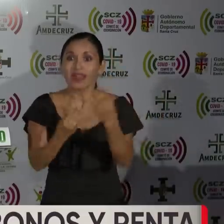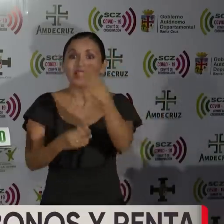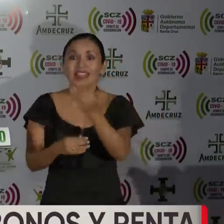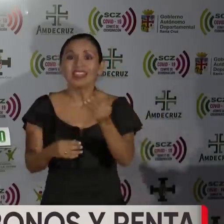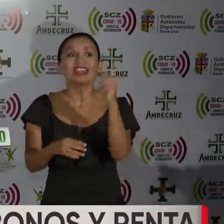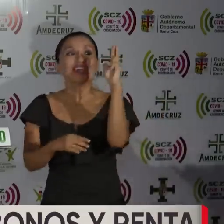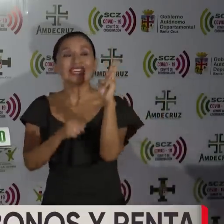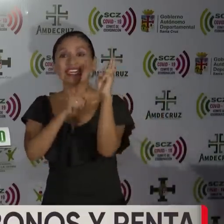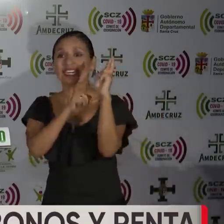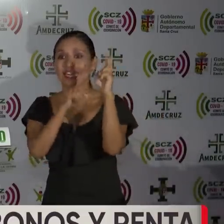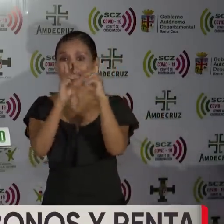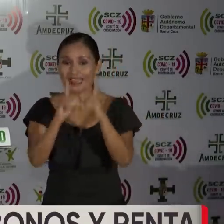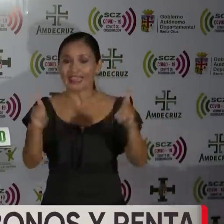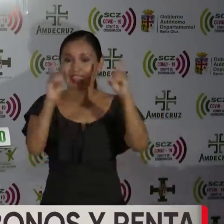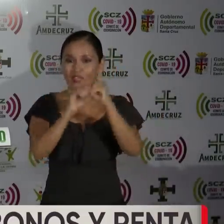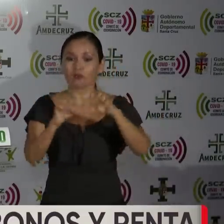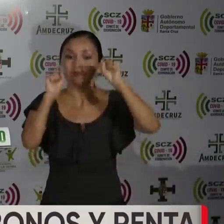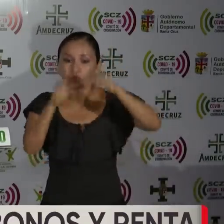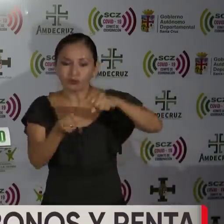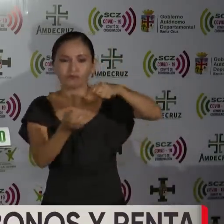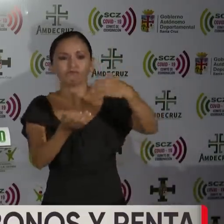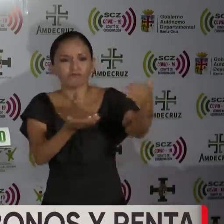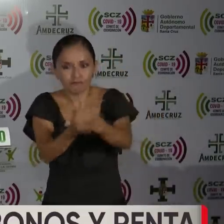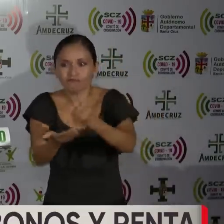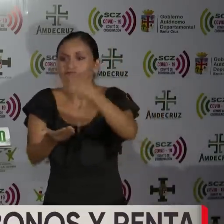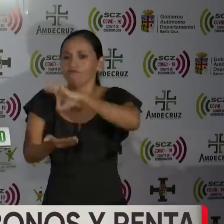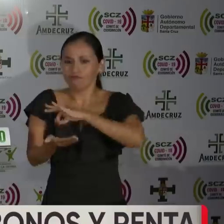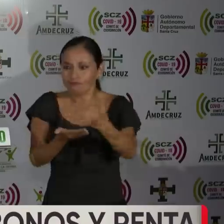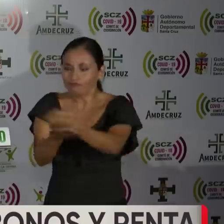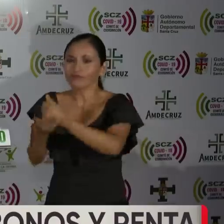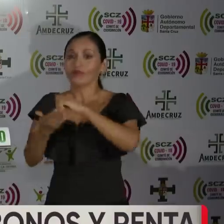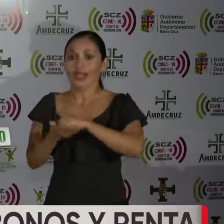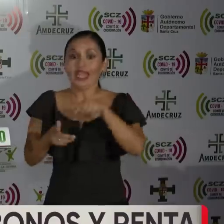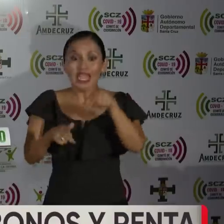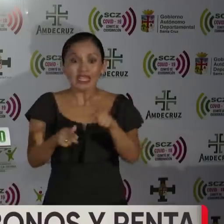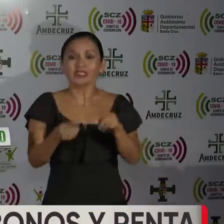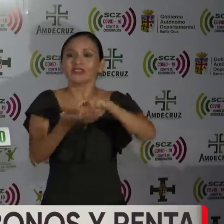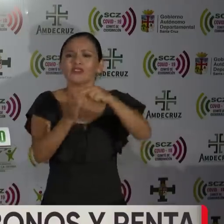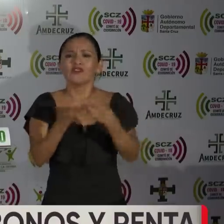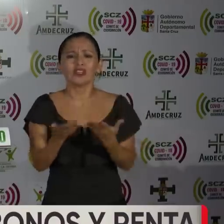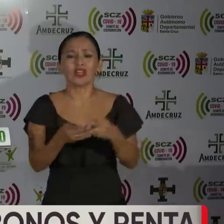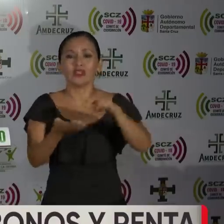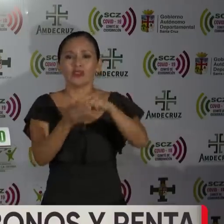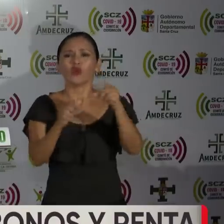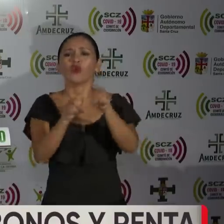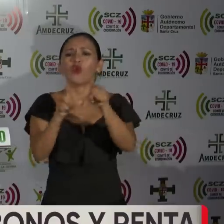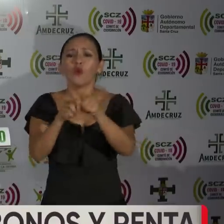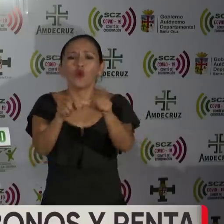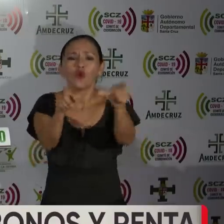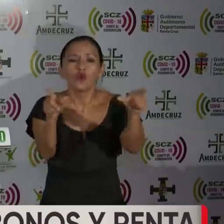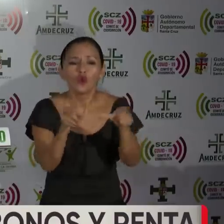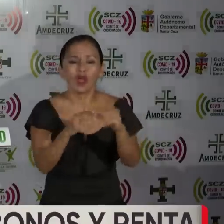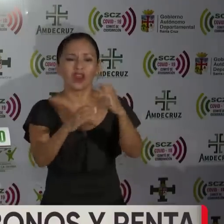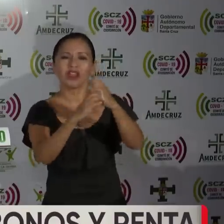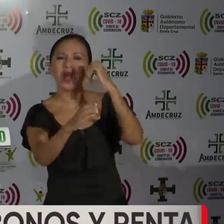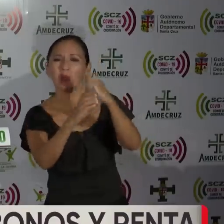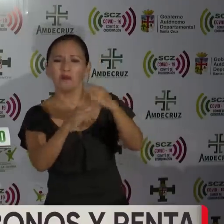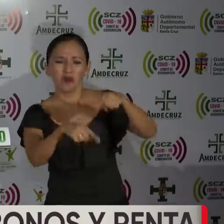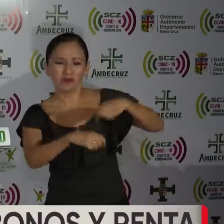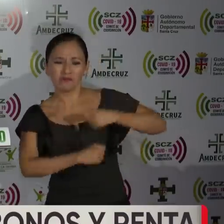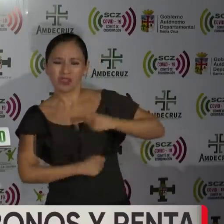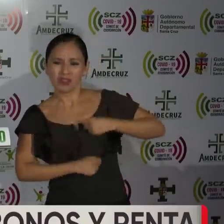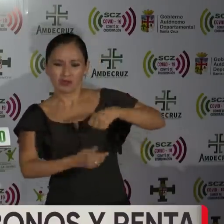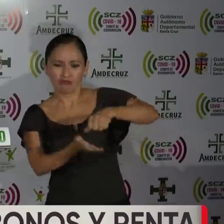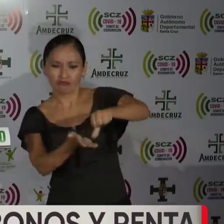la renta dignidad puedan ser cobradas. Estas brigadas móviles que van a trabajar, gracias al esfuerzo